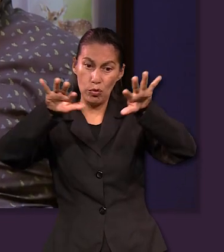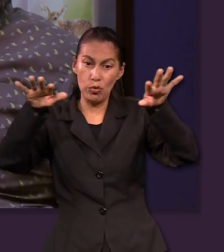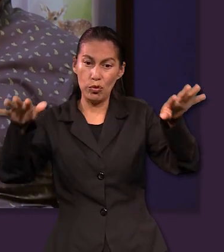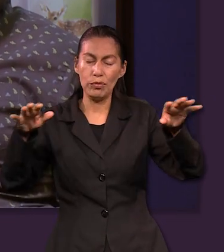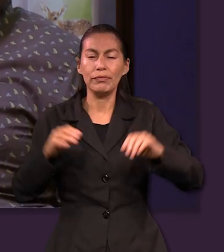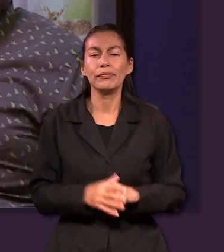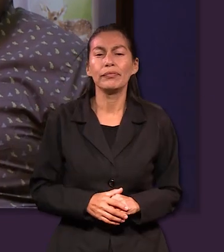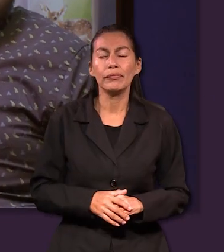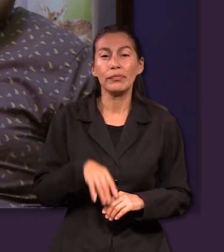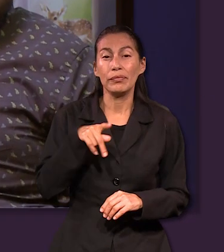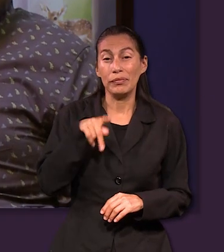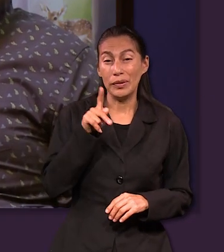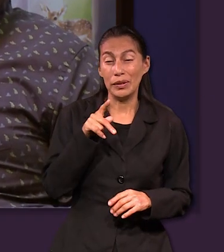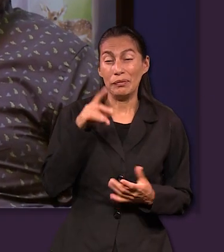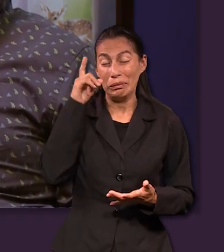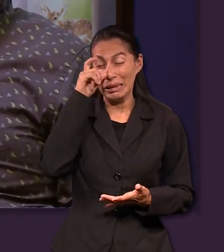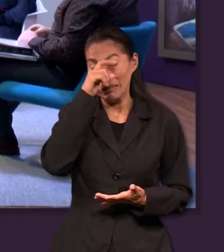Aunque, bueno, luego sabemos que se abre el camino,